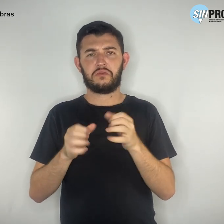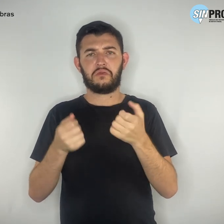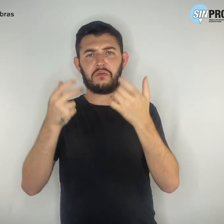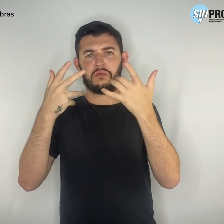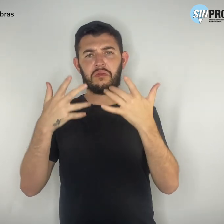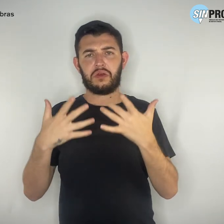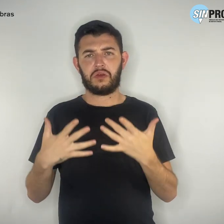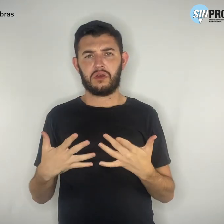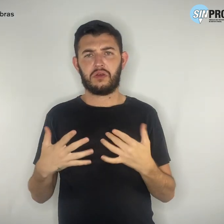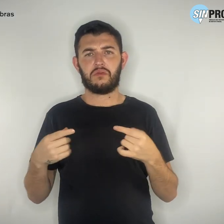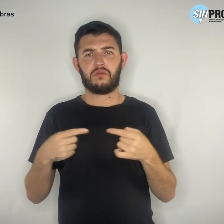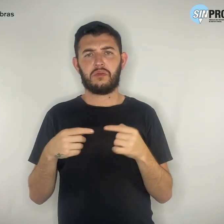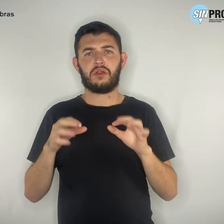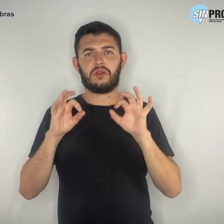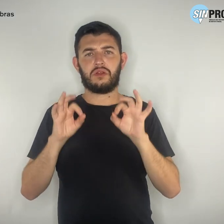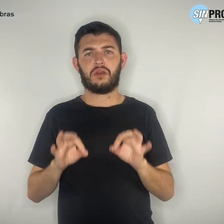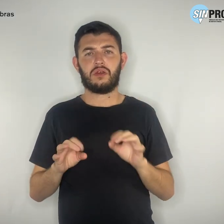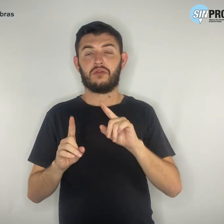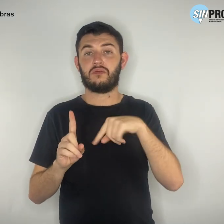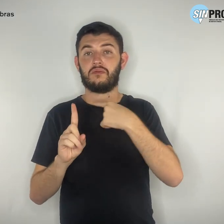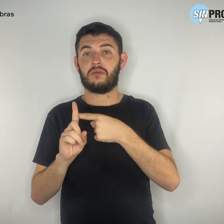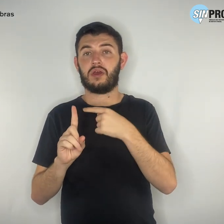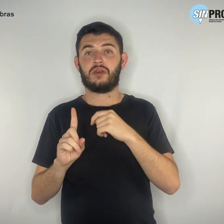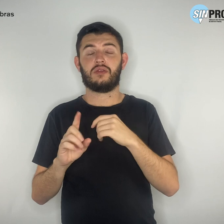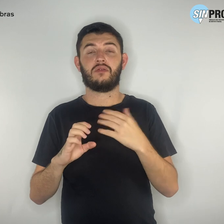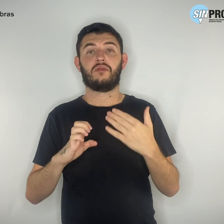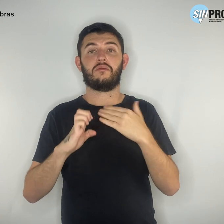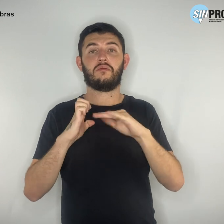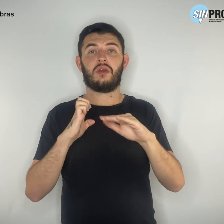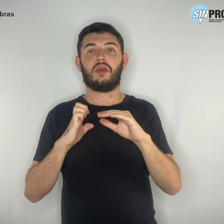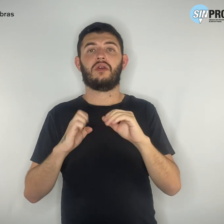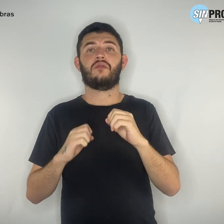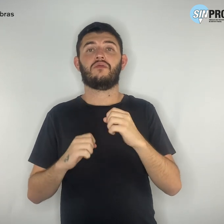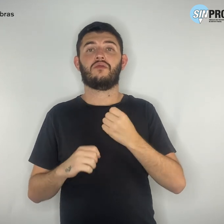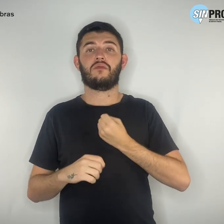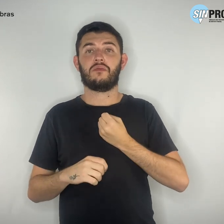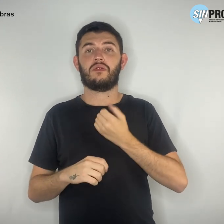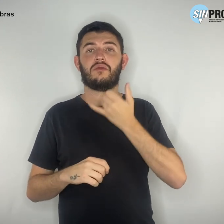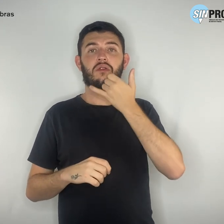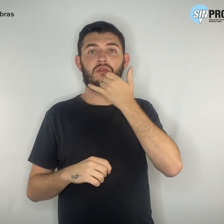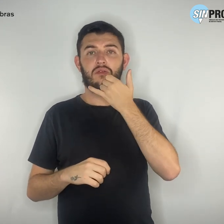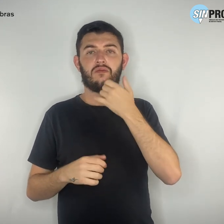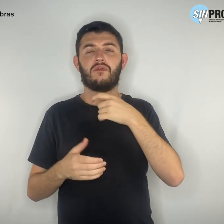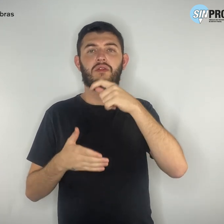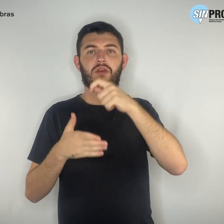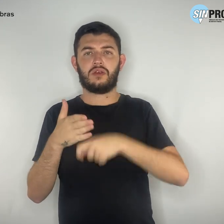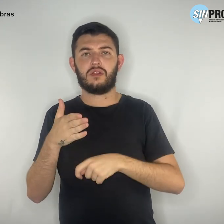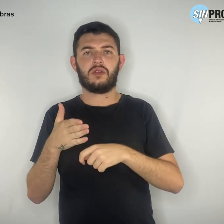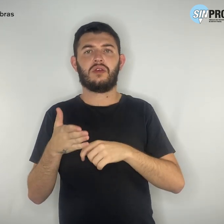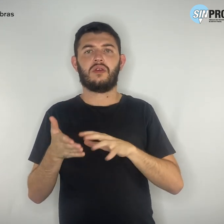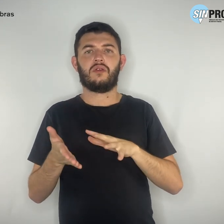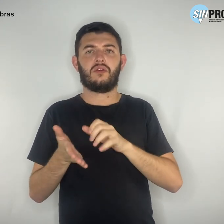além de endereço de e-mail, telefones e assinatura com registro da OAB.